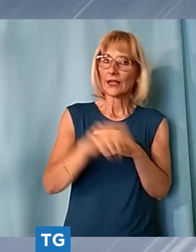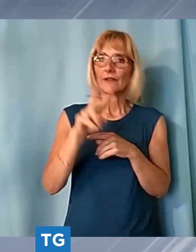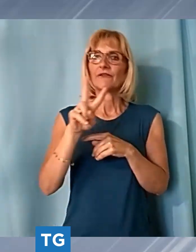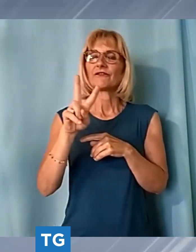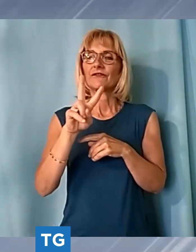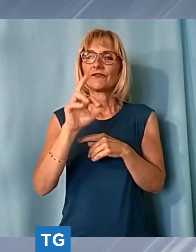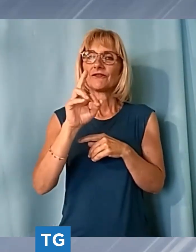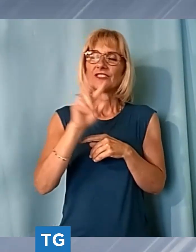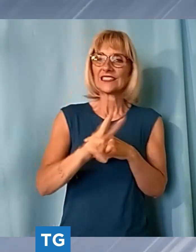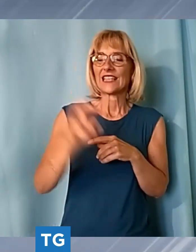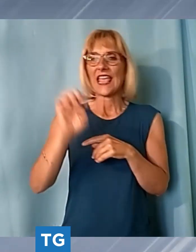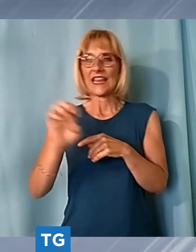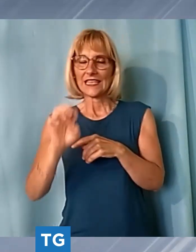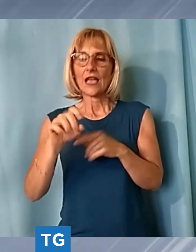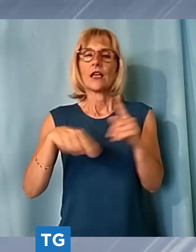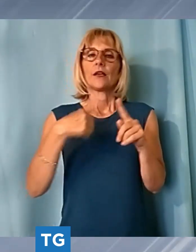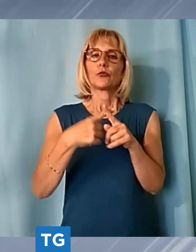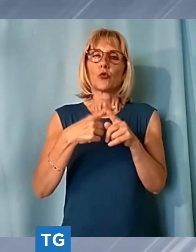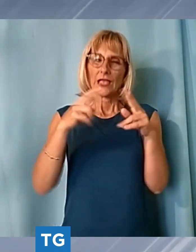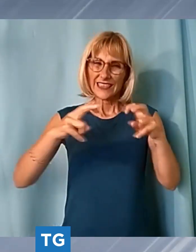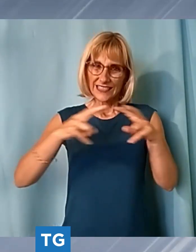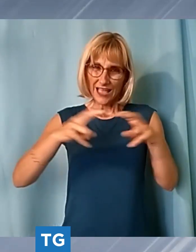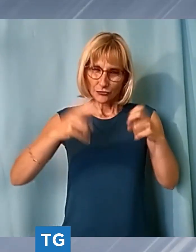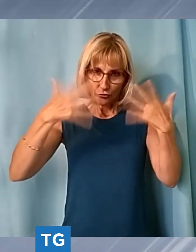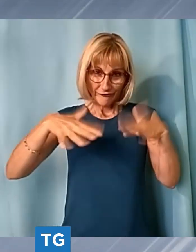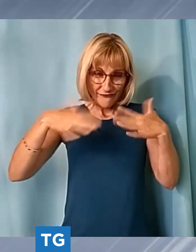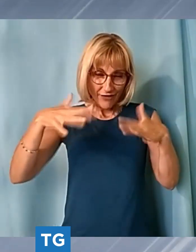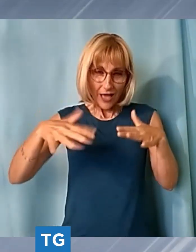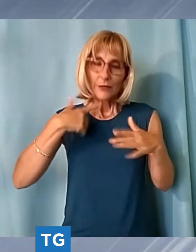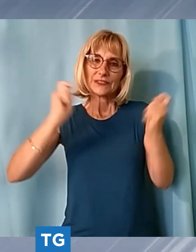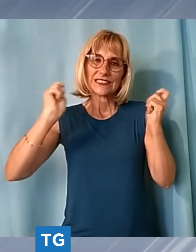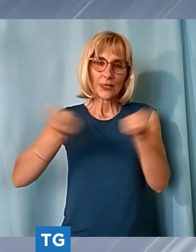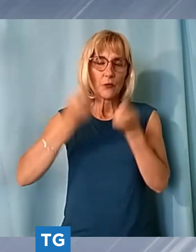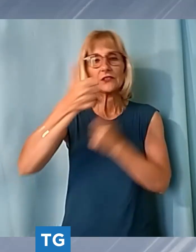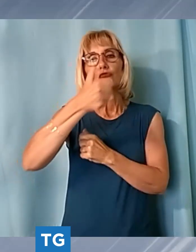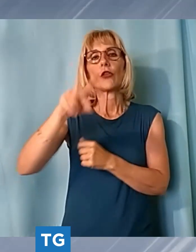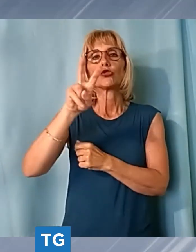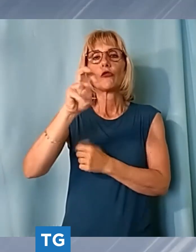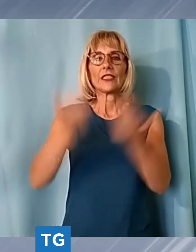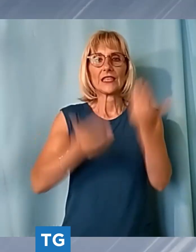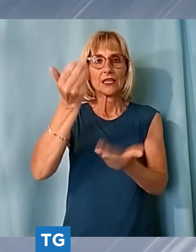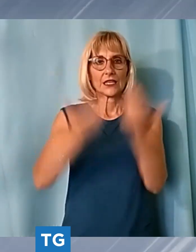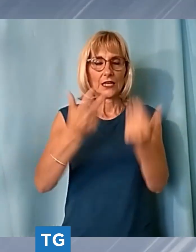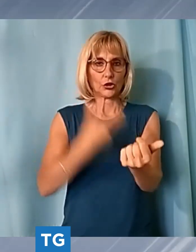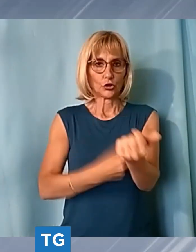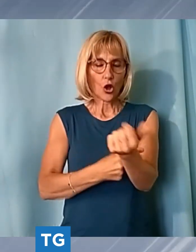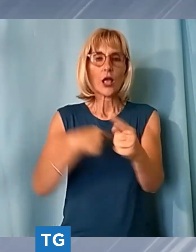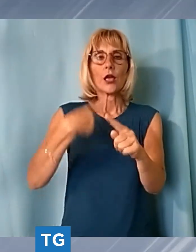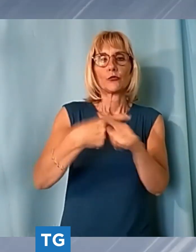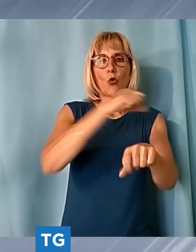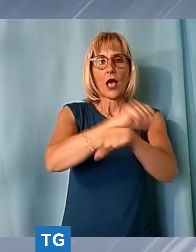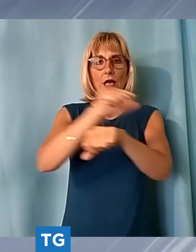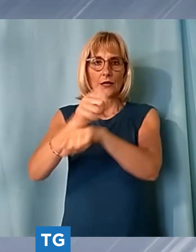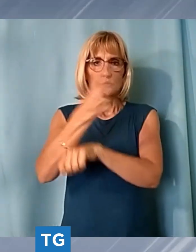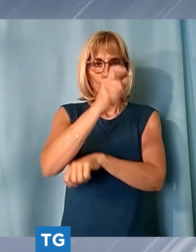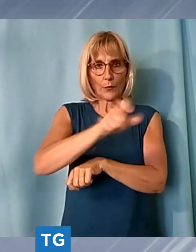indagine sulla piana di lucca che ha portato al sequestro di 120 chili di droga all'arresto di due persone e alla denuncia di altre cinque